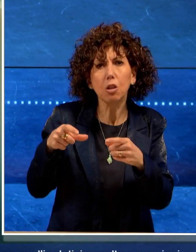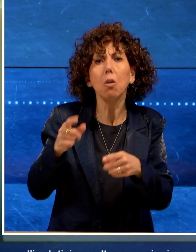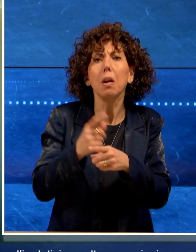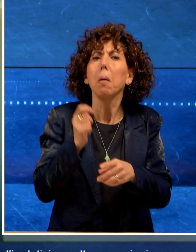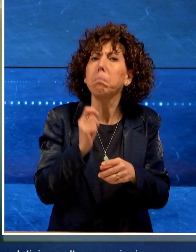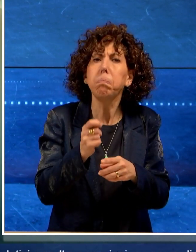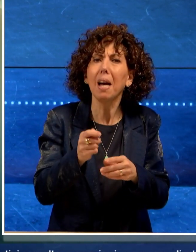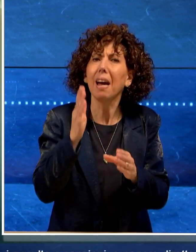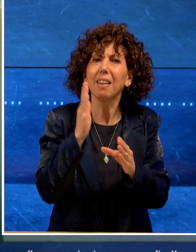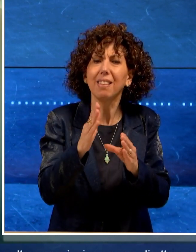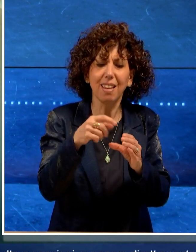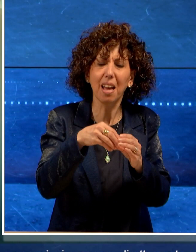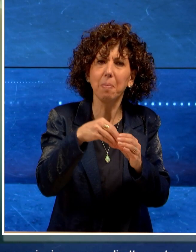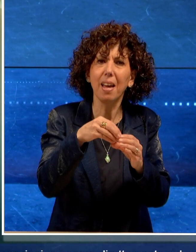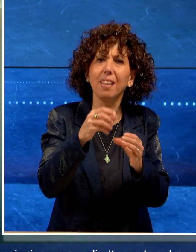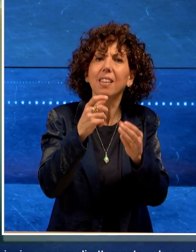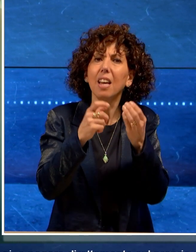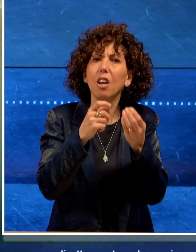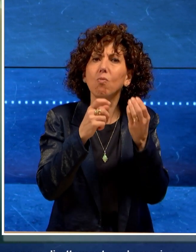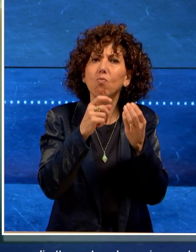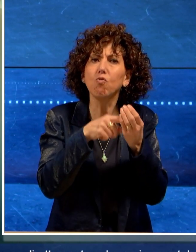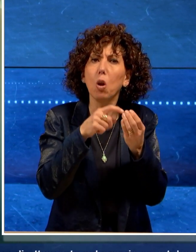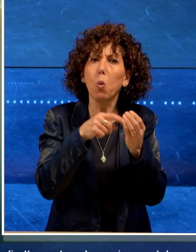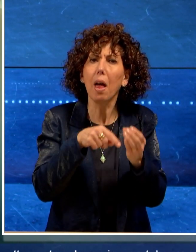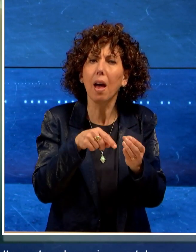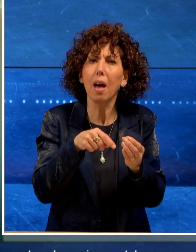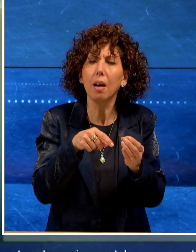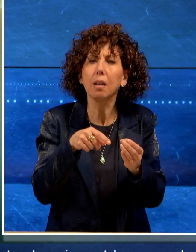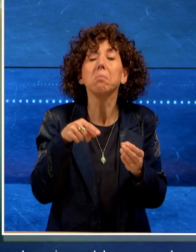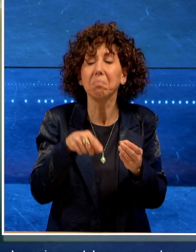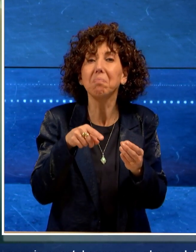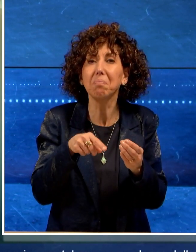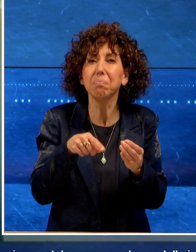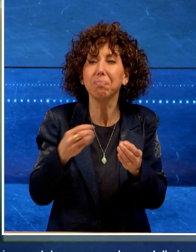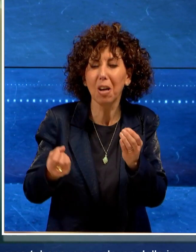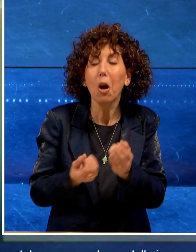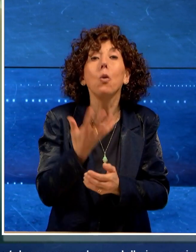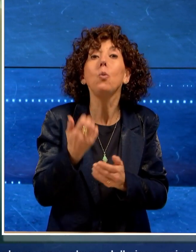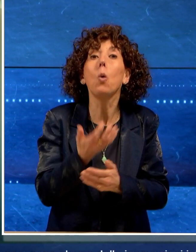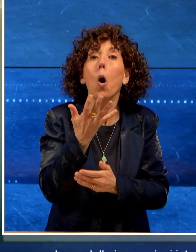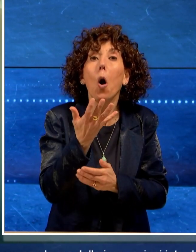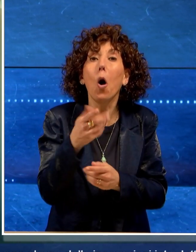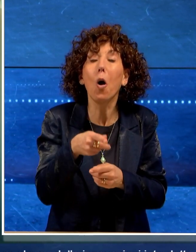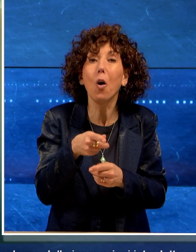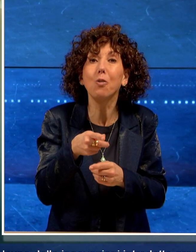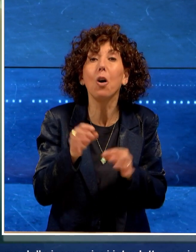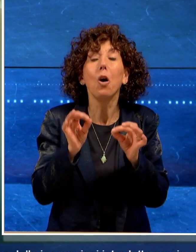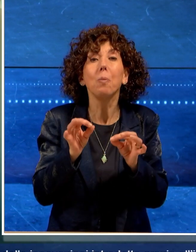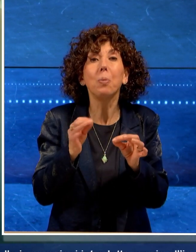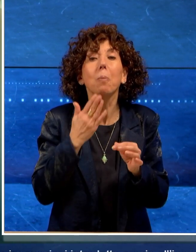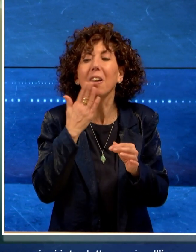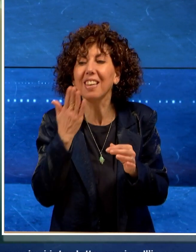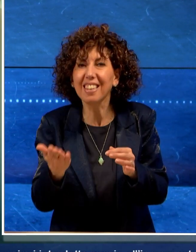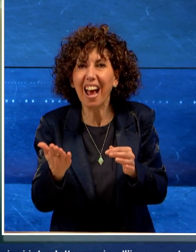pagare direttamente sul proprio smartphone. Sono alcune delle innovazioni introdotte grazie